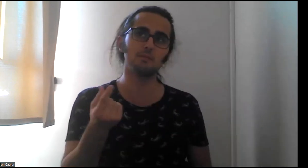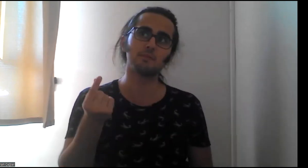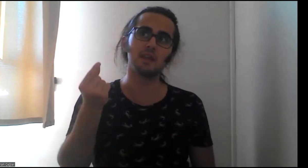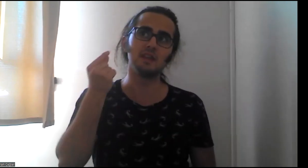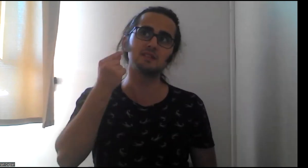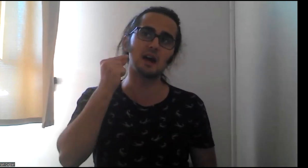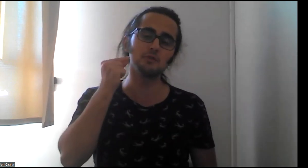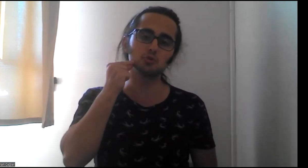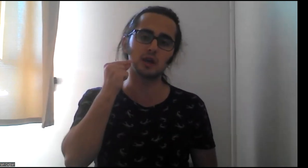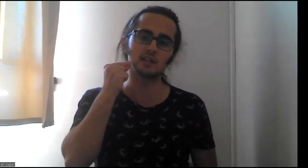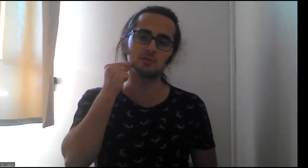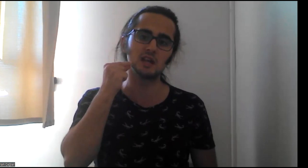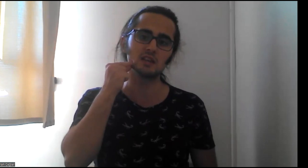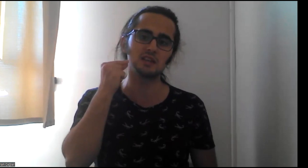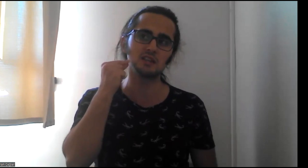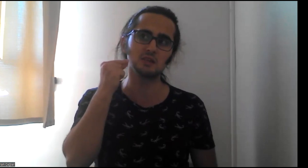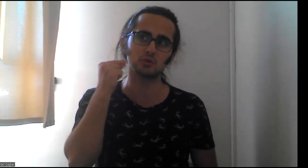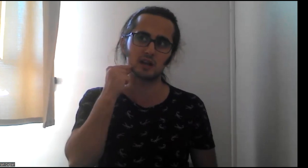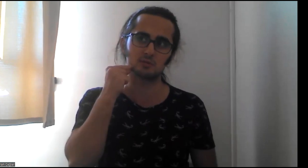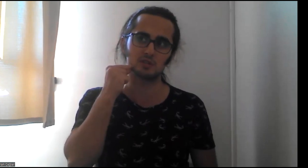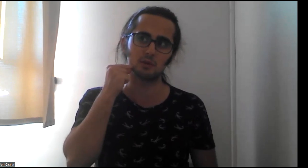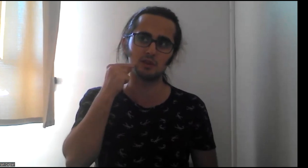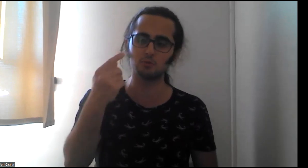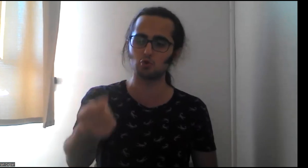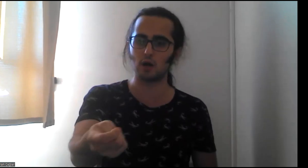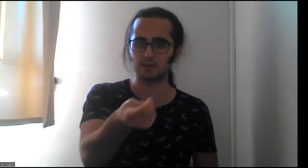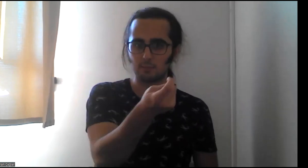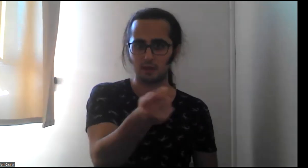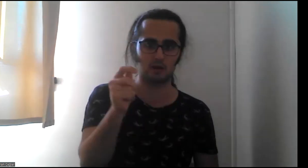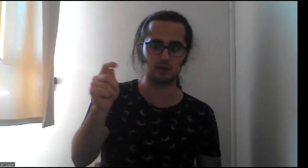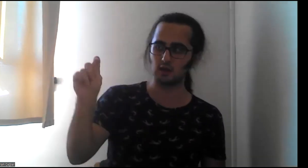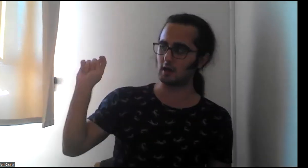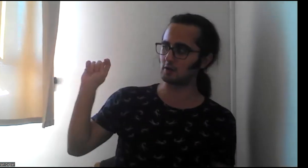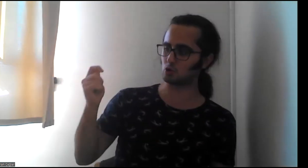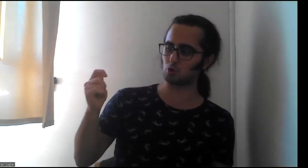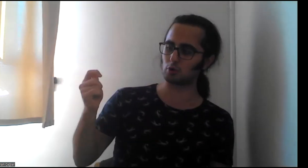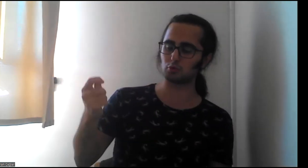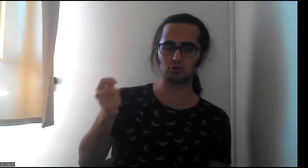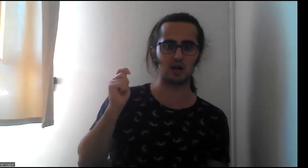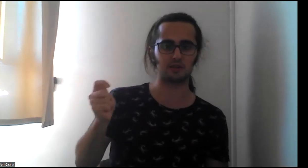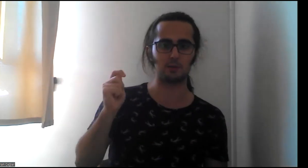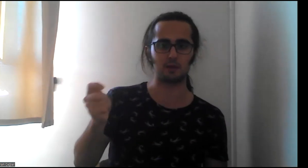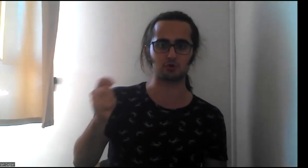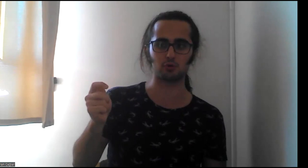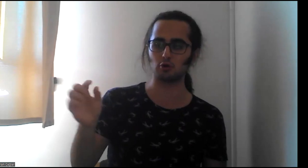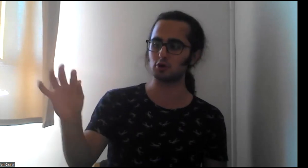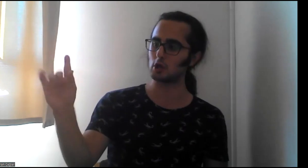insan şu tarz bir şey, kişi de şu tarz bir şey. Şu adam demek. Hani şurada tutunca adam demiş oluyoruz.